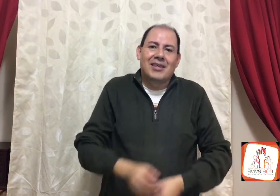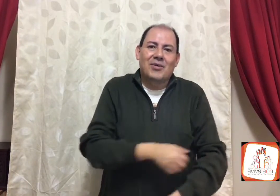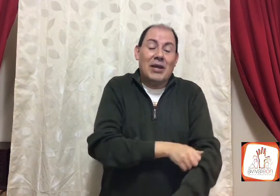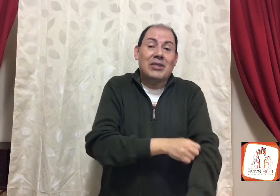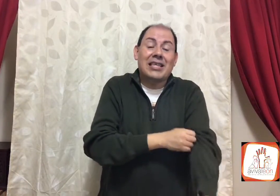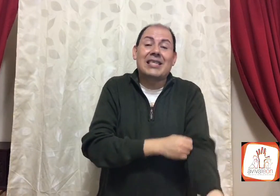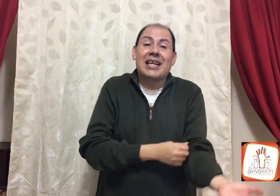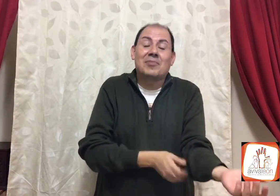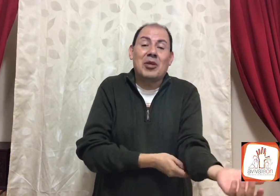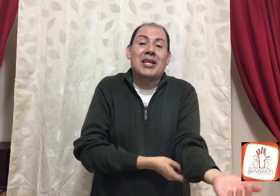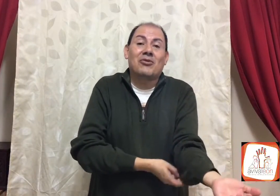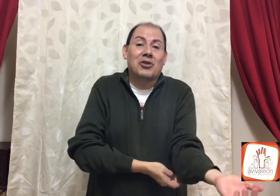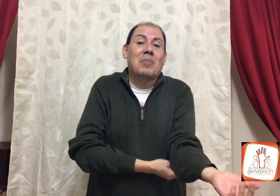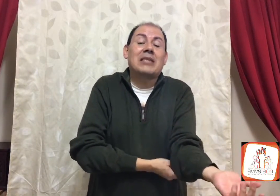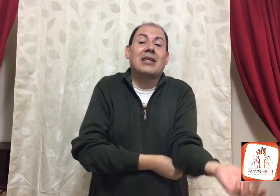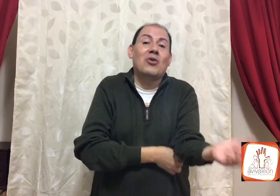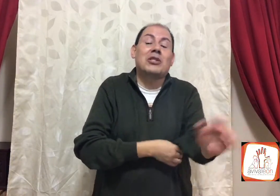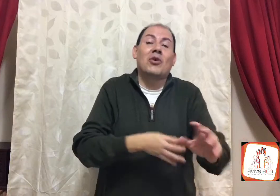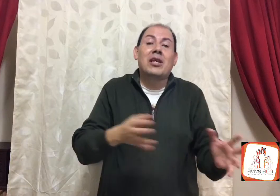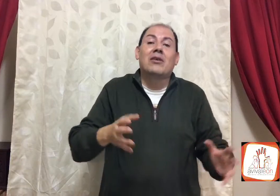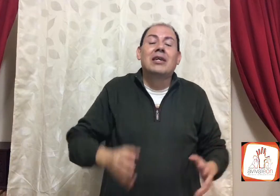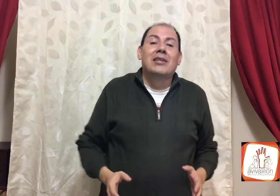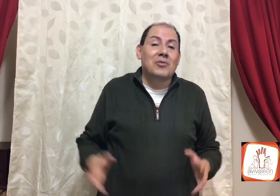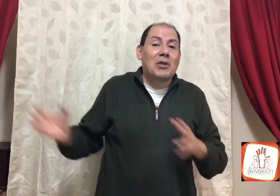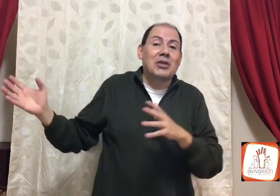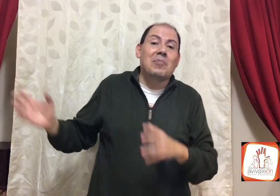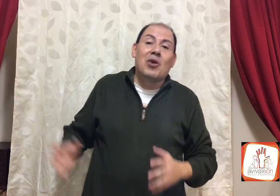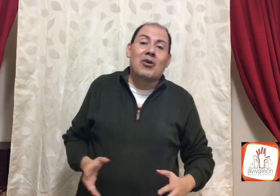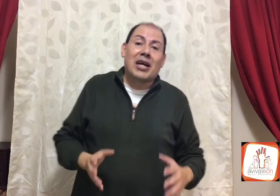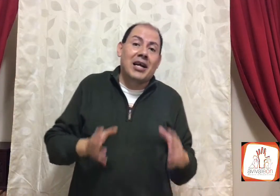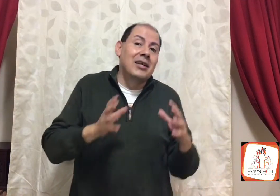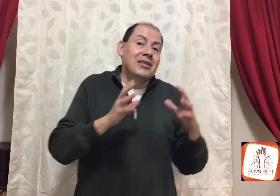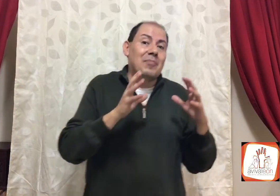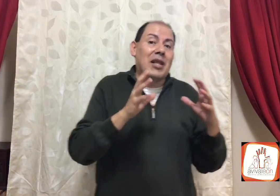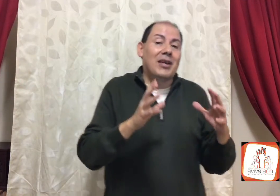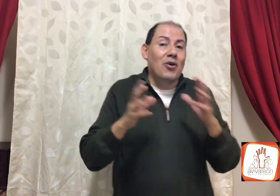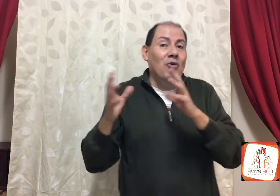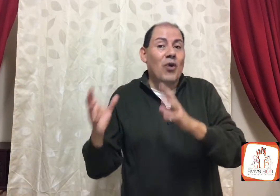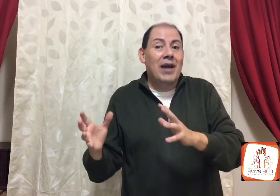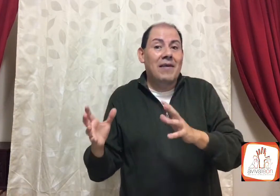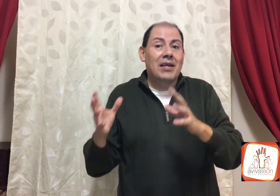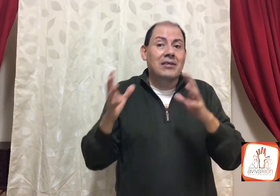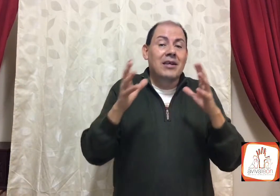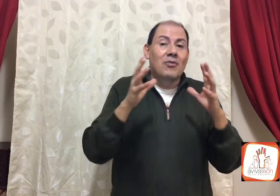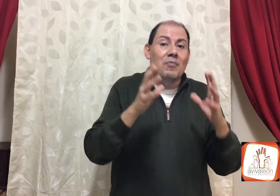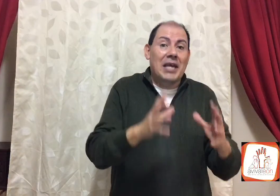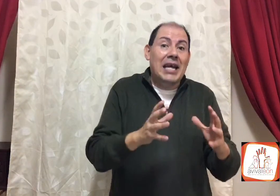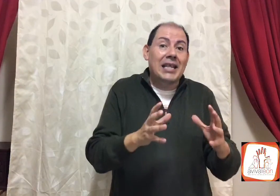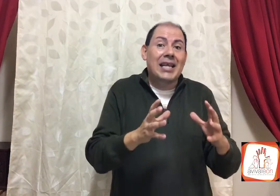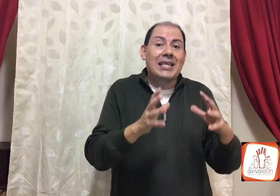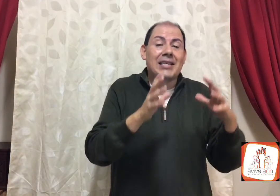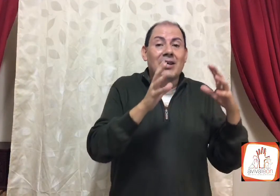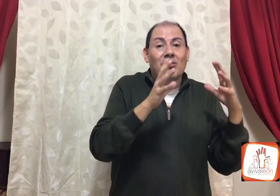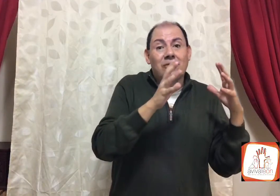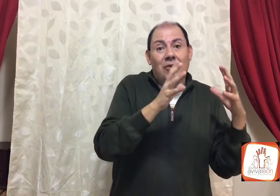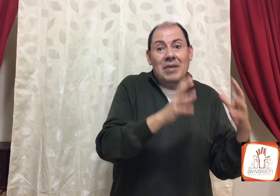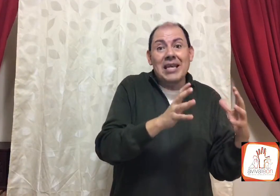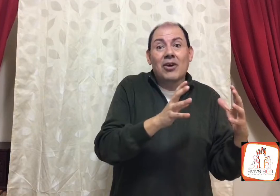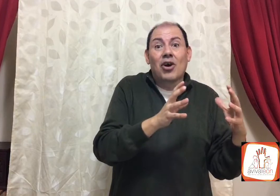cuando estás en el espíritu, nos pasa, tú lo has oído, nos pasó hace poco, que se predicó un jueves, un viernes, un domingo,